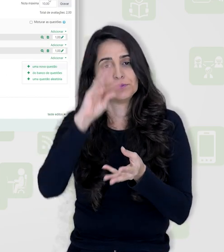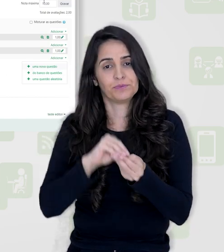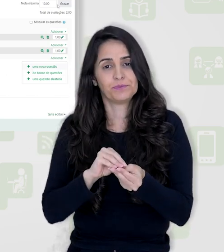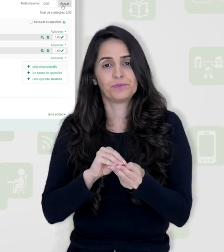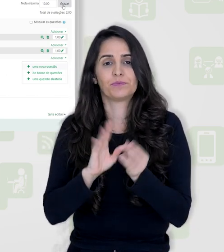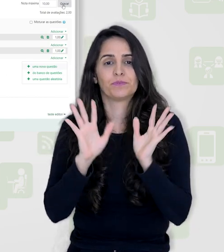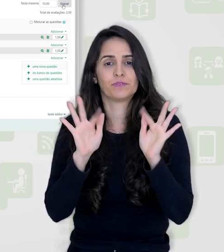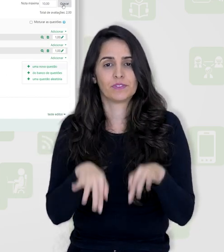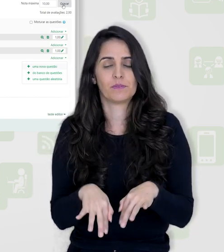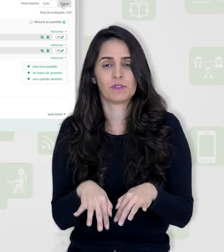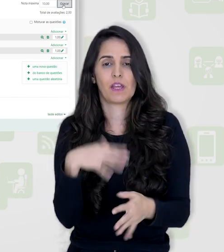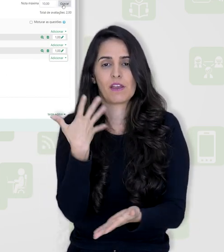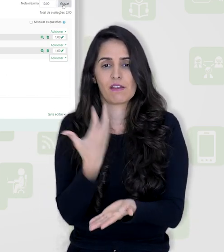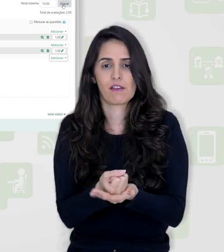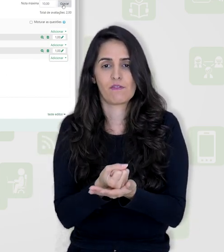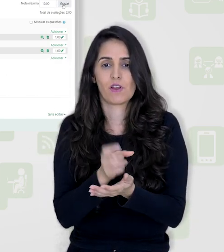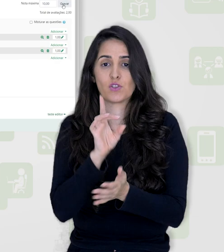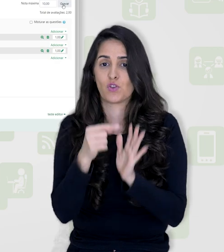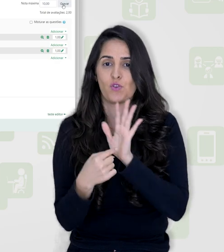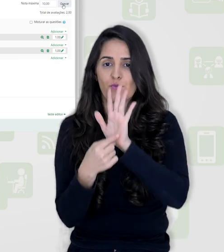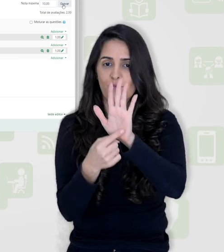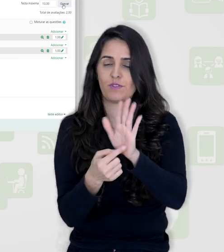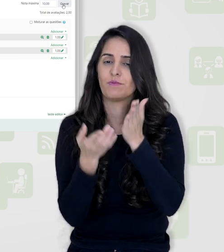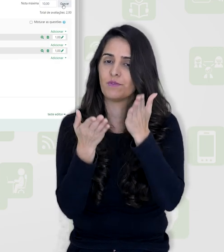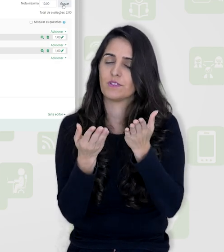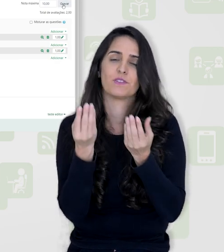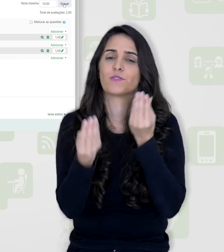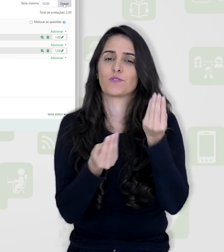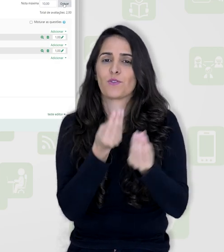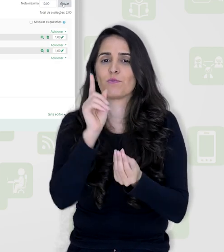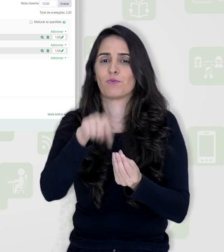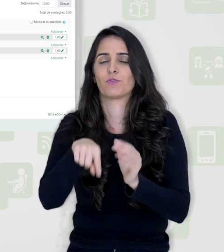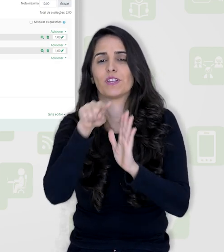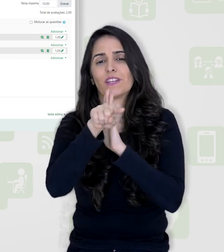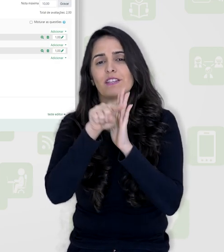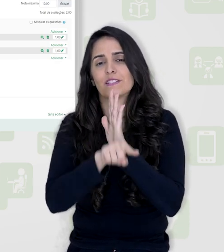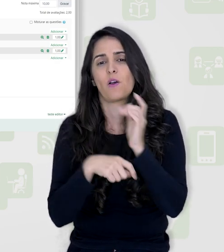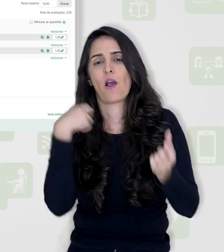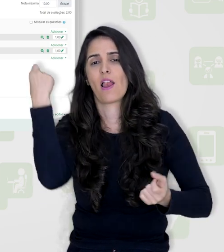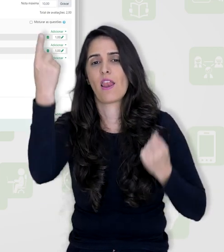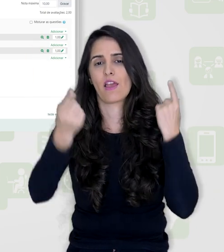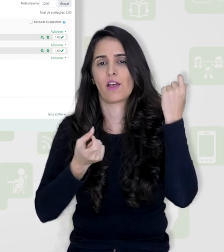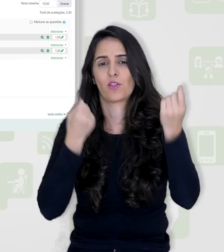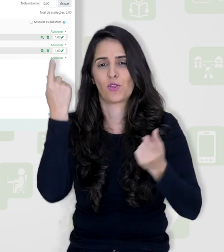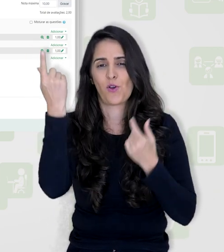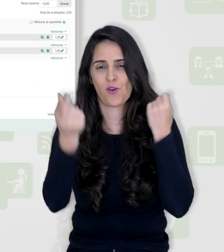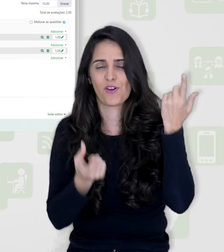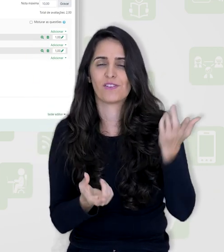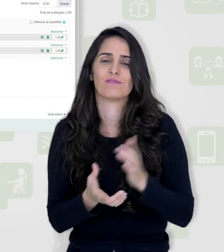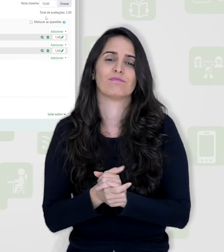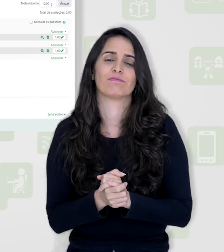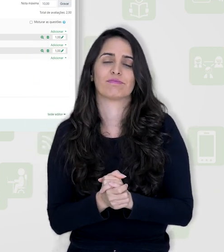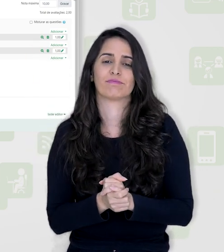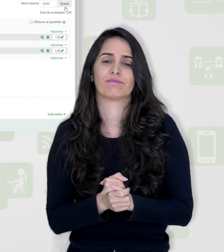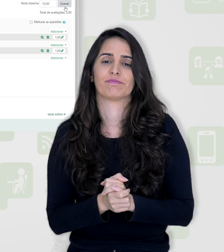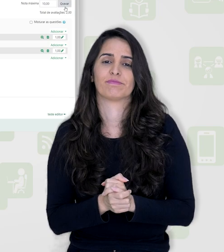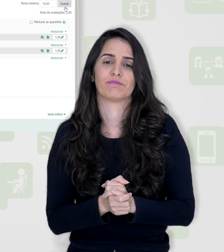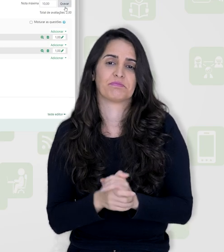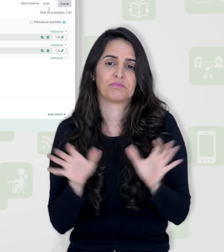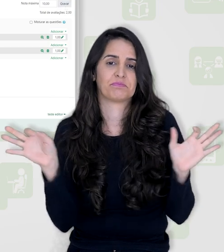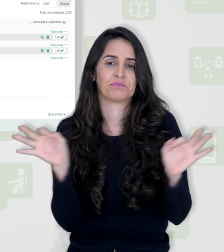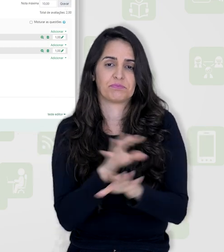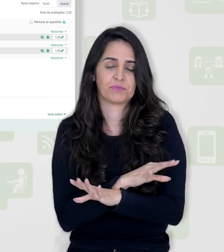caso, eu vou finalizar aqui, vou clicar em gravar, só para te mostrar como ficam as questões aleatórias. Então,